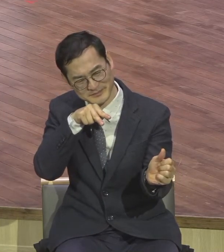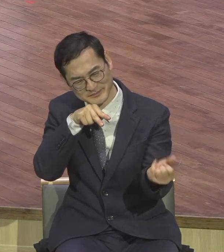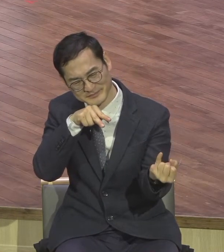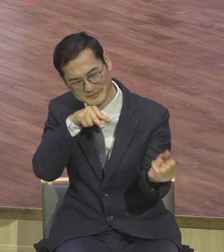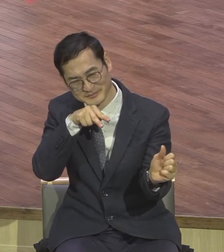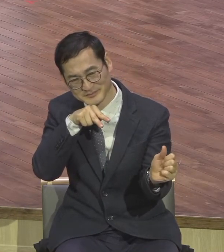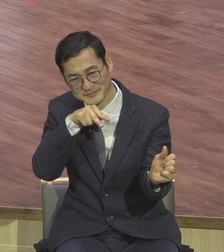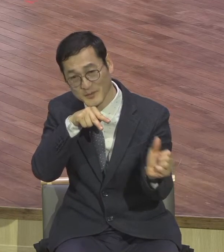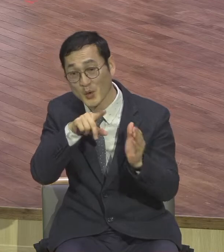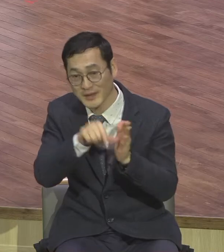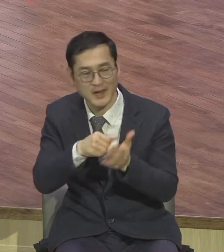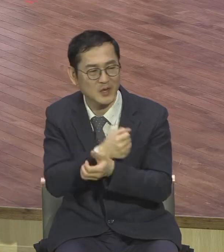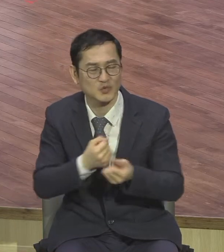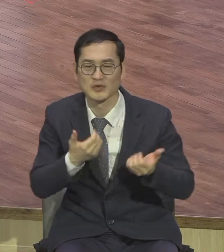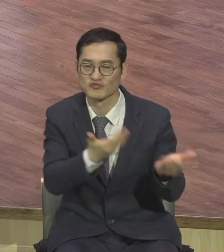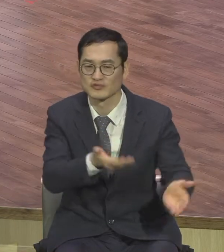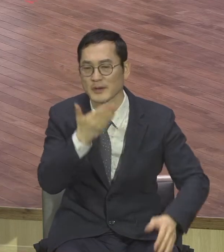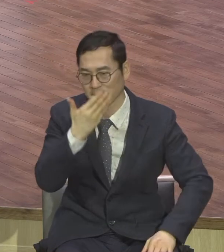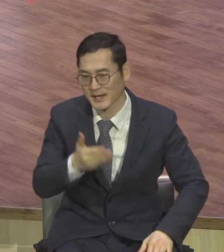상대방을 용서할 수 있고 품을 수 있어요